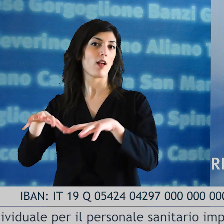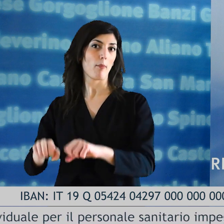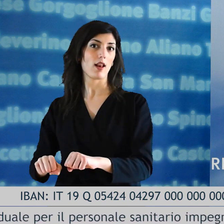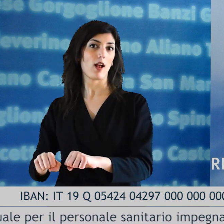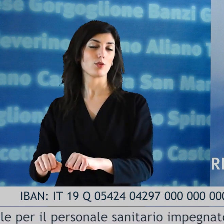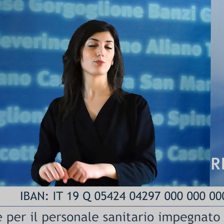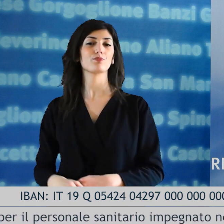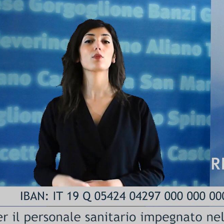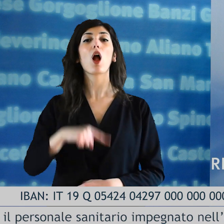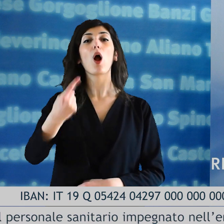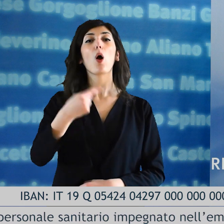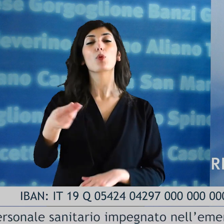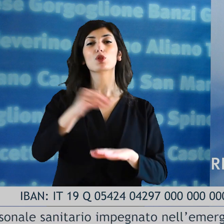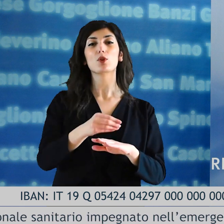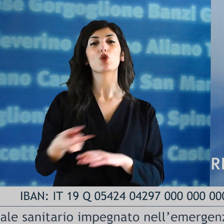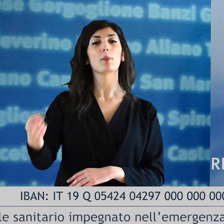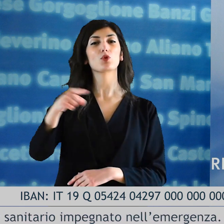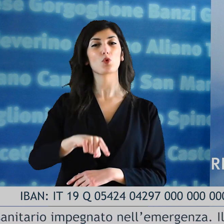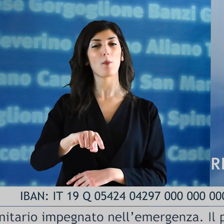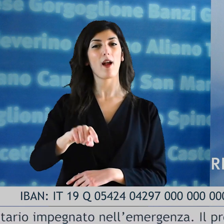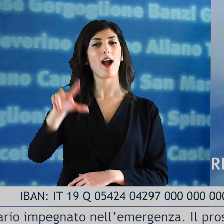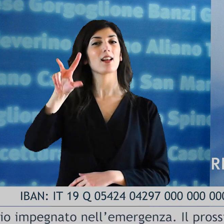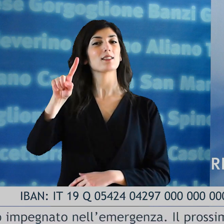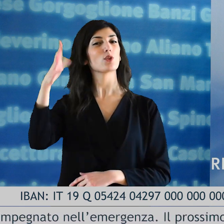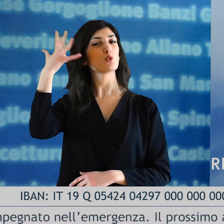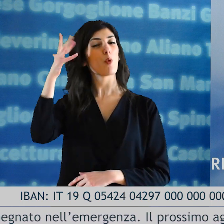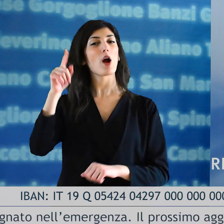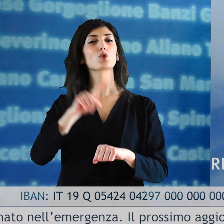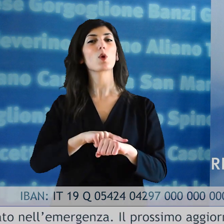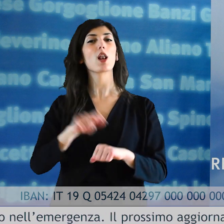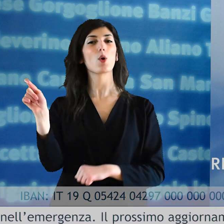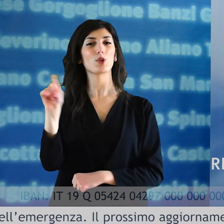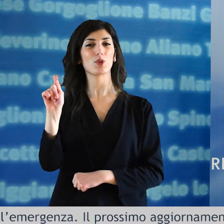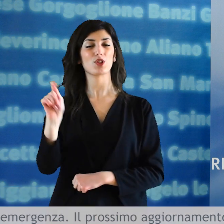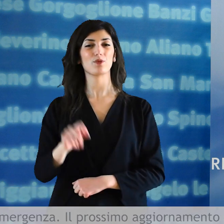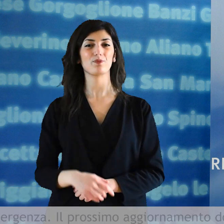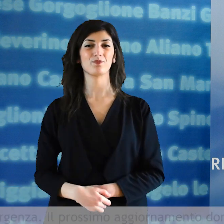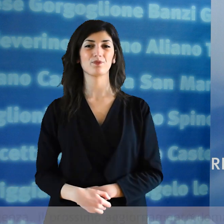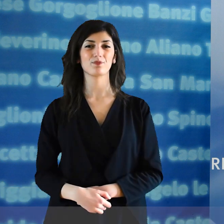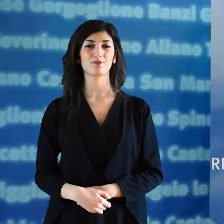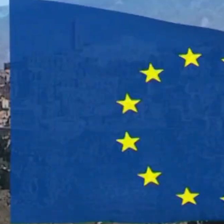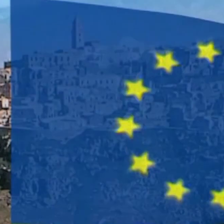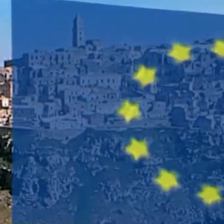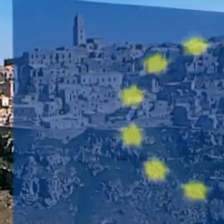'emergenza il prossimo aggiornamento domani 31 marzo alle ore 12